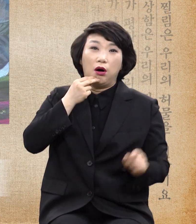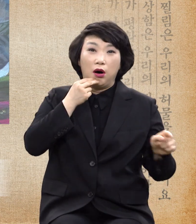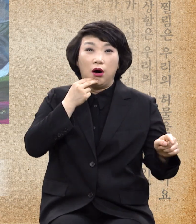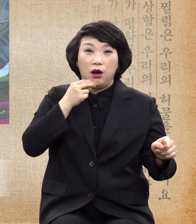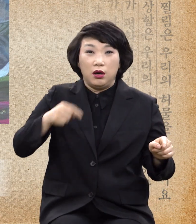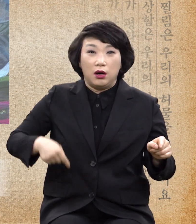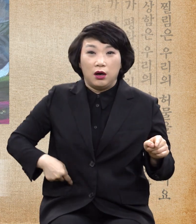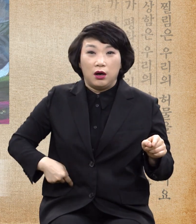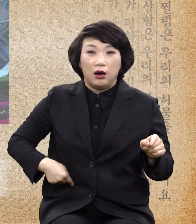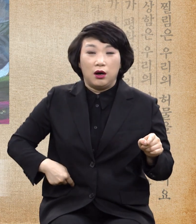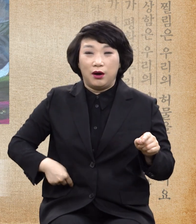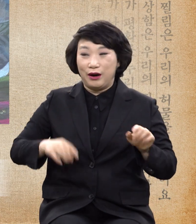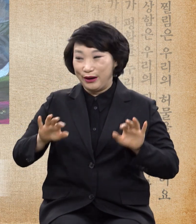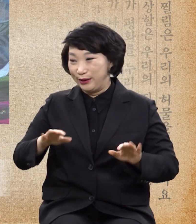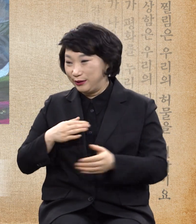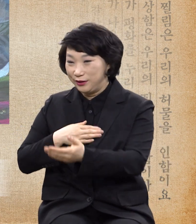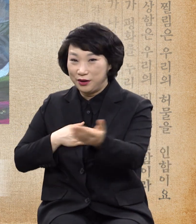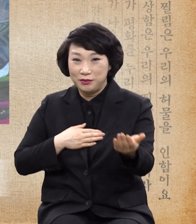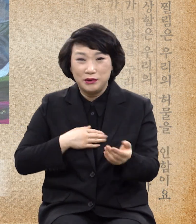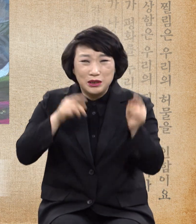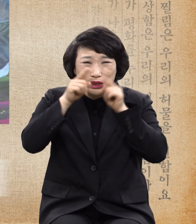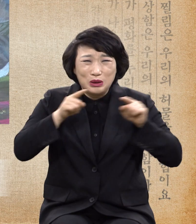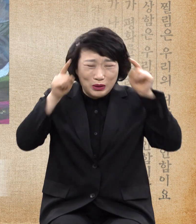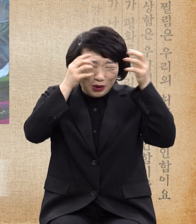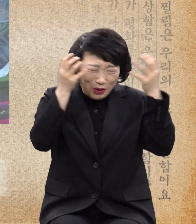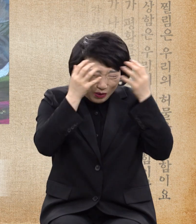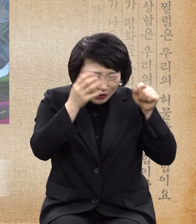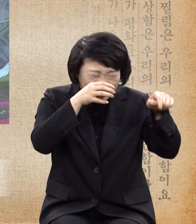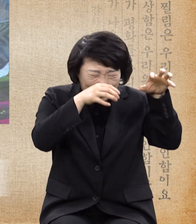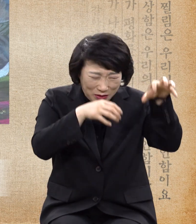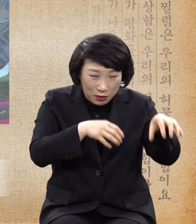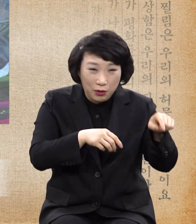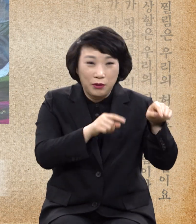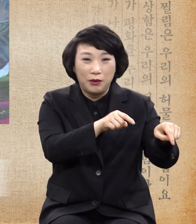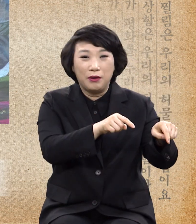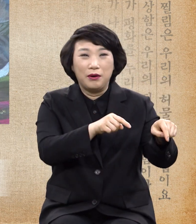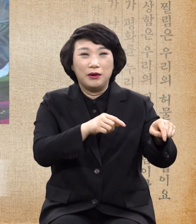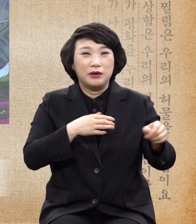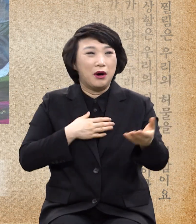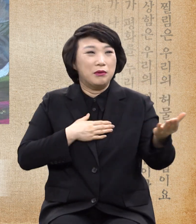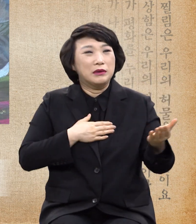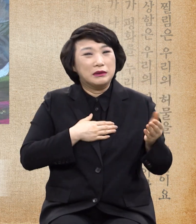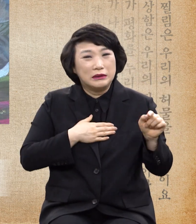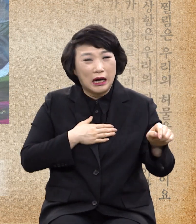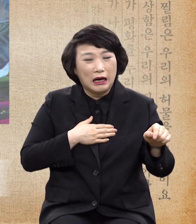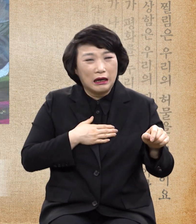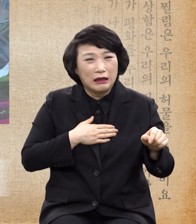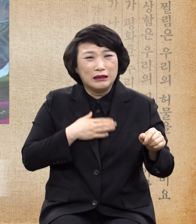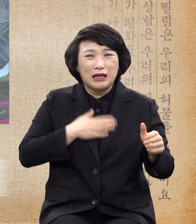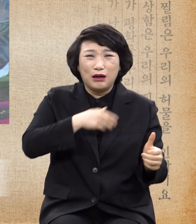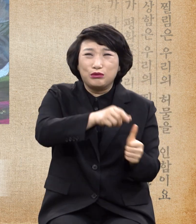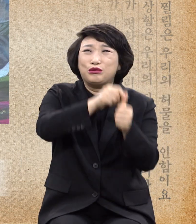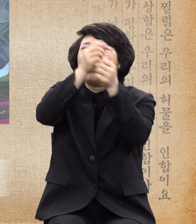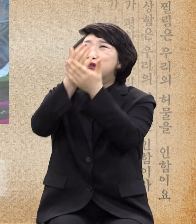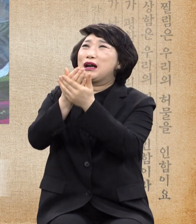여러분 지옥의 그 고통스러운 곳에서 양심상 건져달라고 할 수 없을 만큼